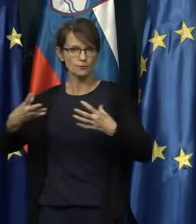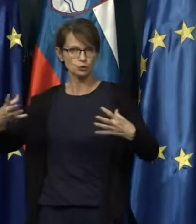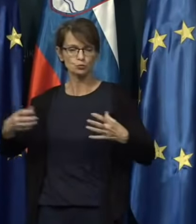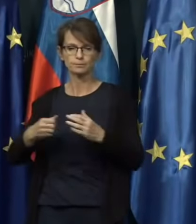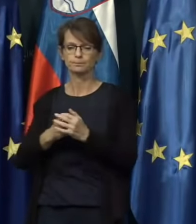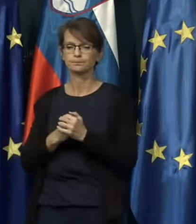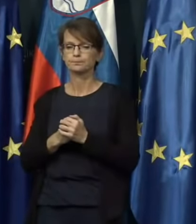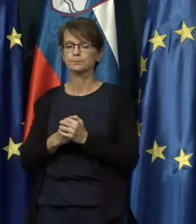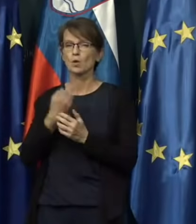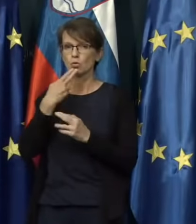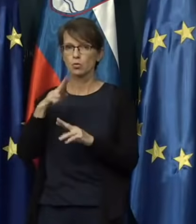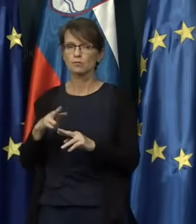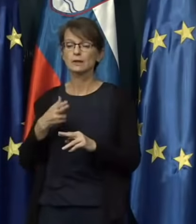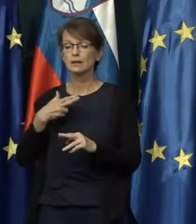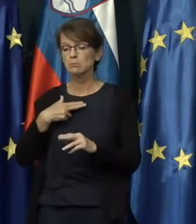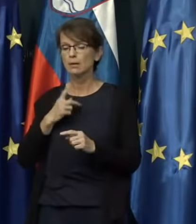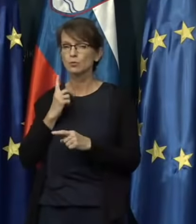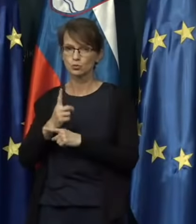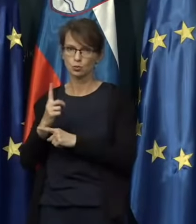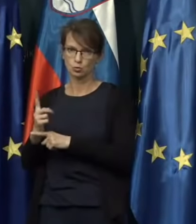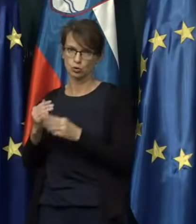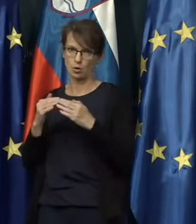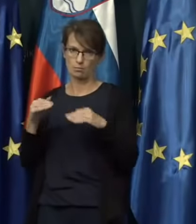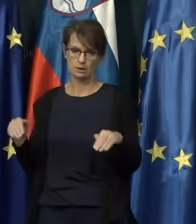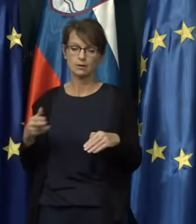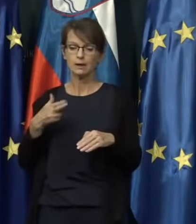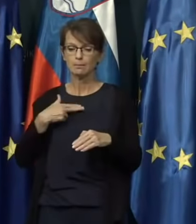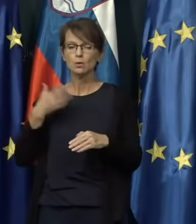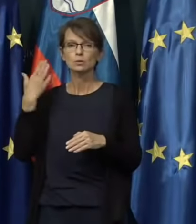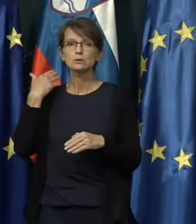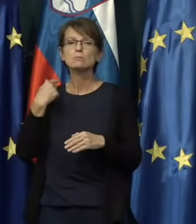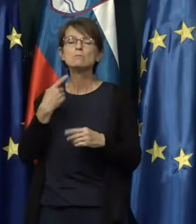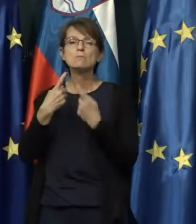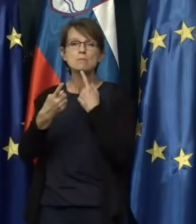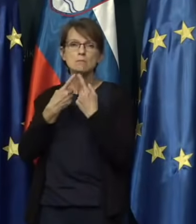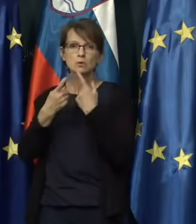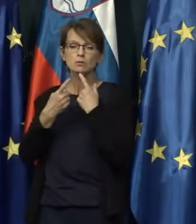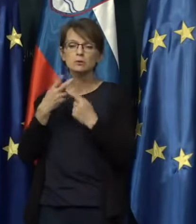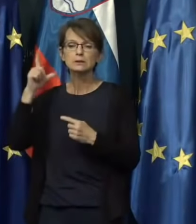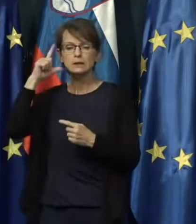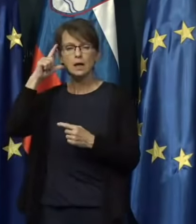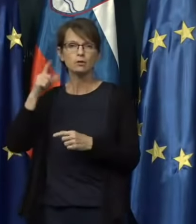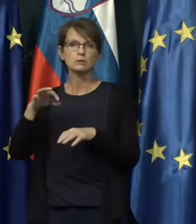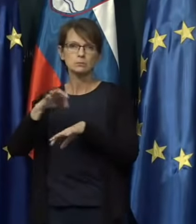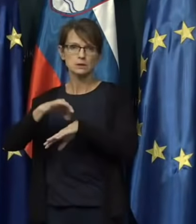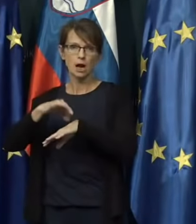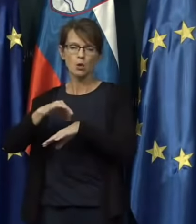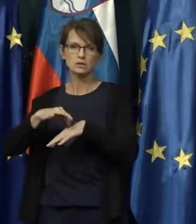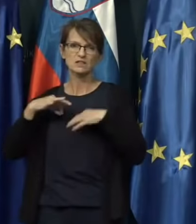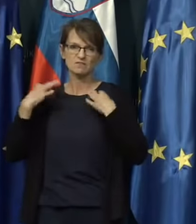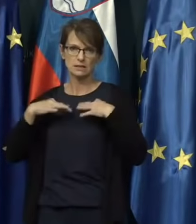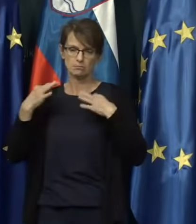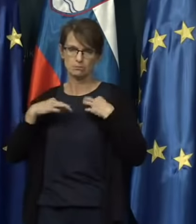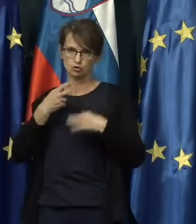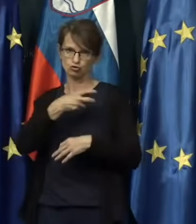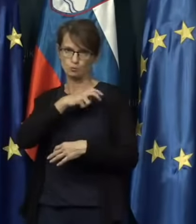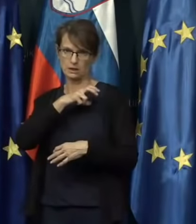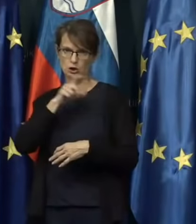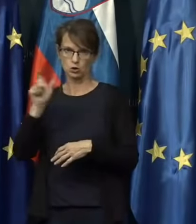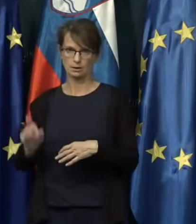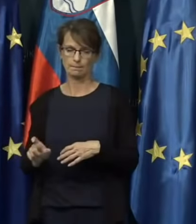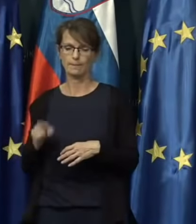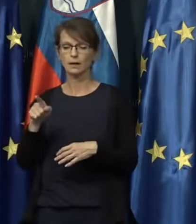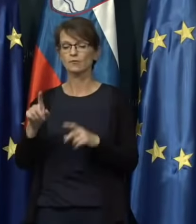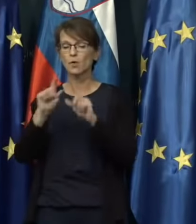določene omejitve. Jaz sem imel razgovor z našim glavnim zdravstvenim inšpektorjem, ki pač